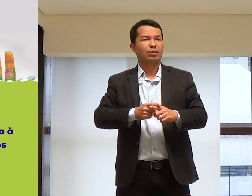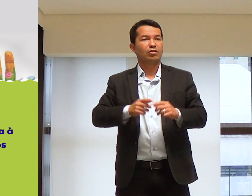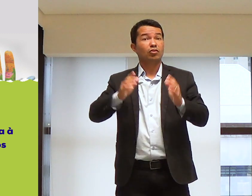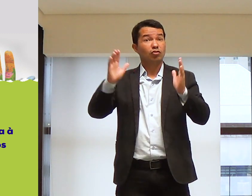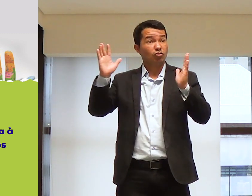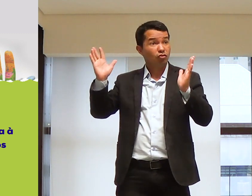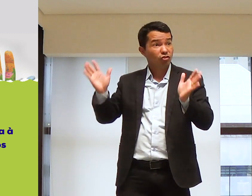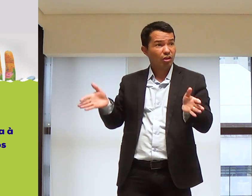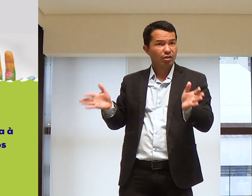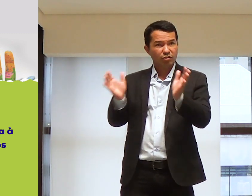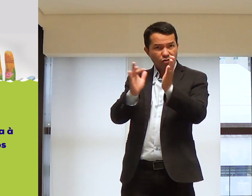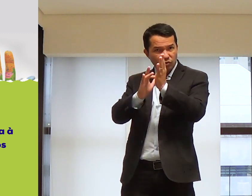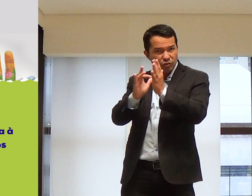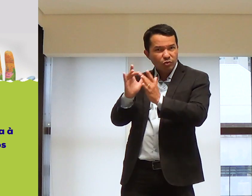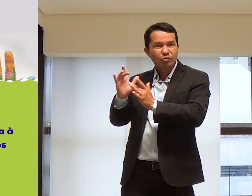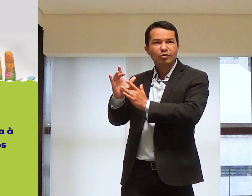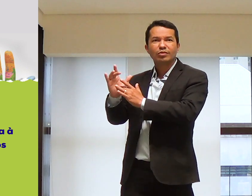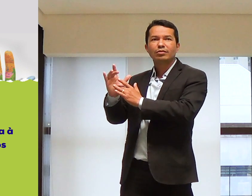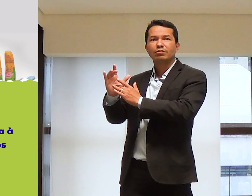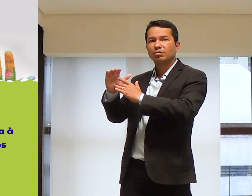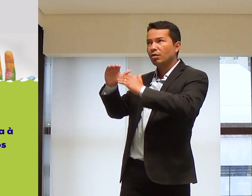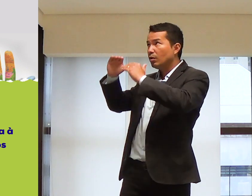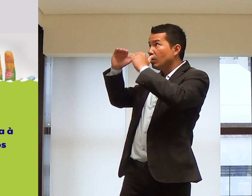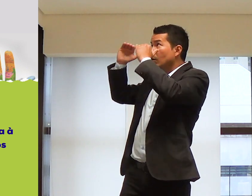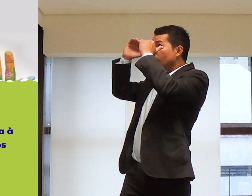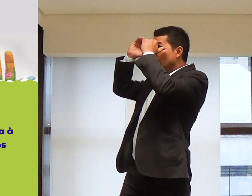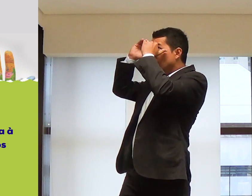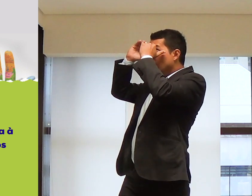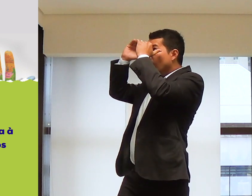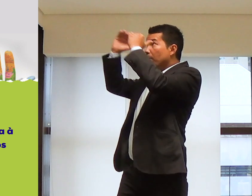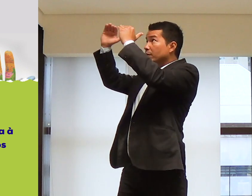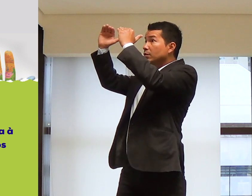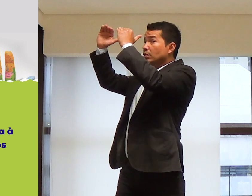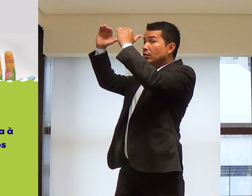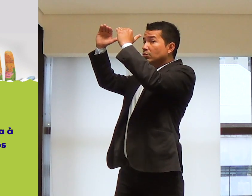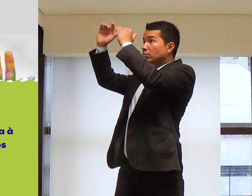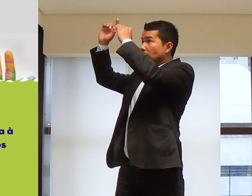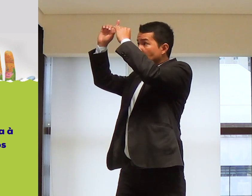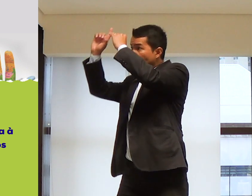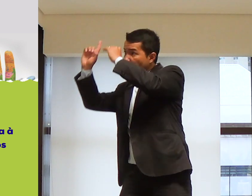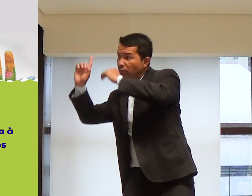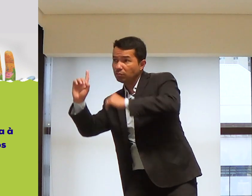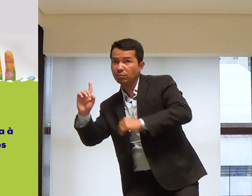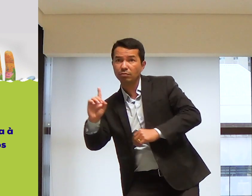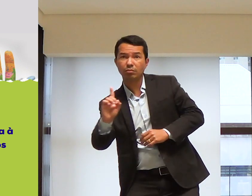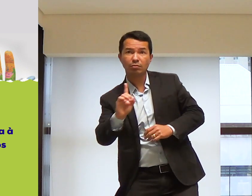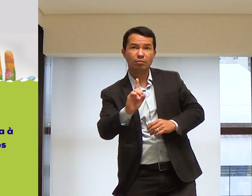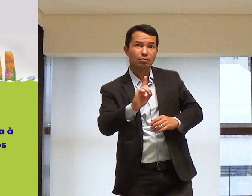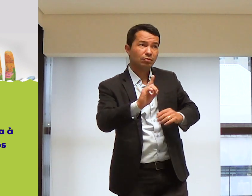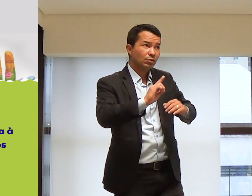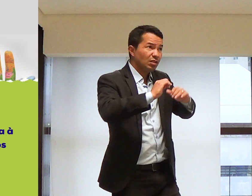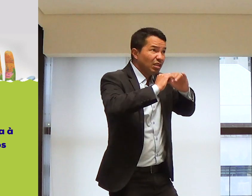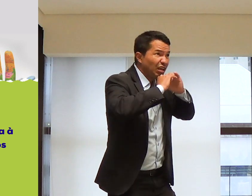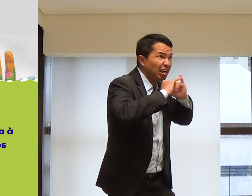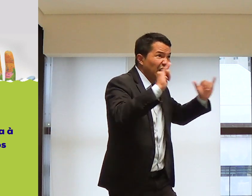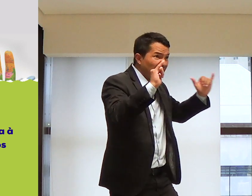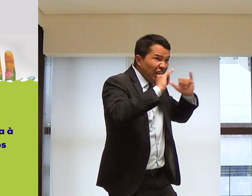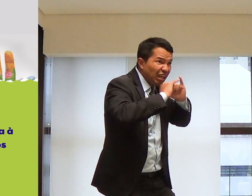Sabe por quê? Porque Ele já fez isso com Jesus. E Jesus já obedeceu. Já esteve